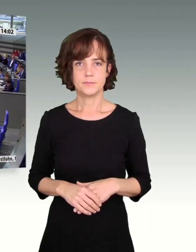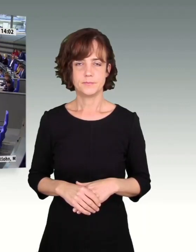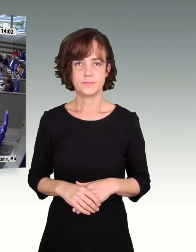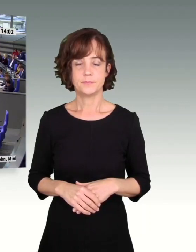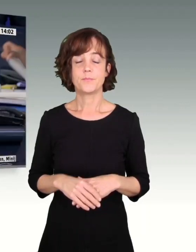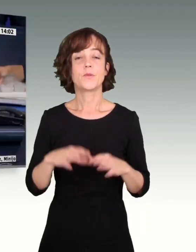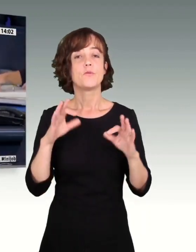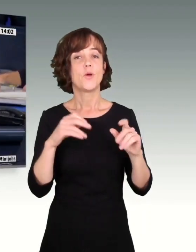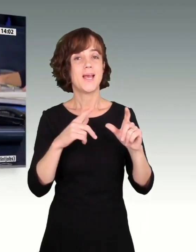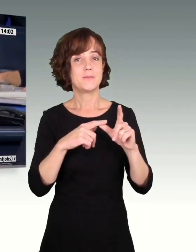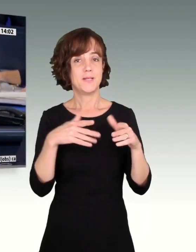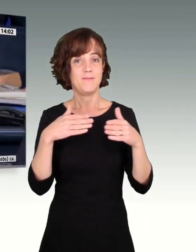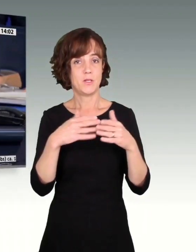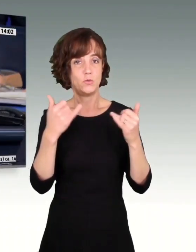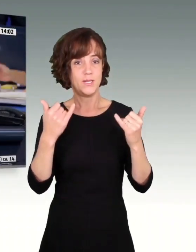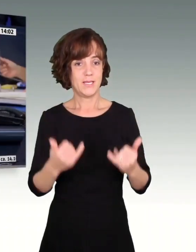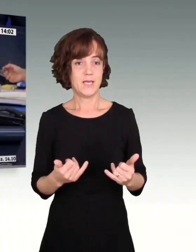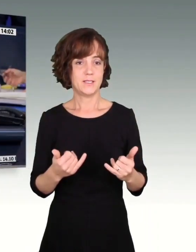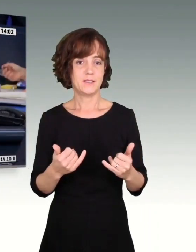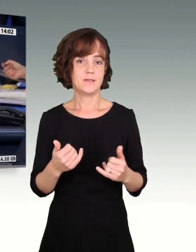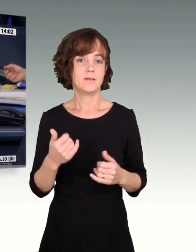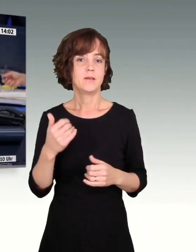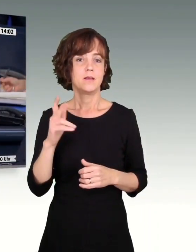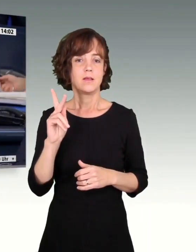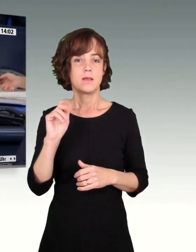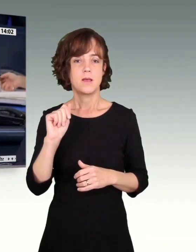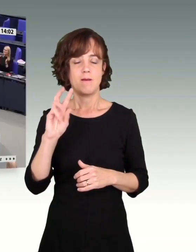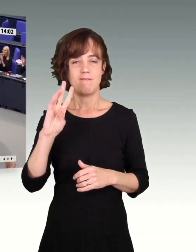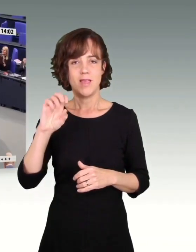Für die SPD-Fraktion hat nun K.W. Mansouri das Wort.